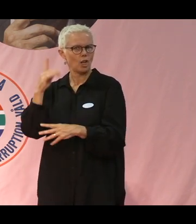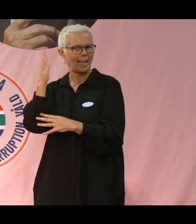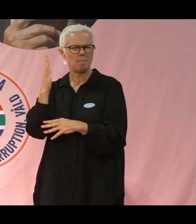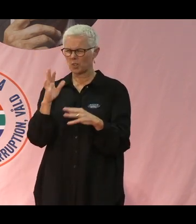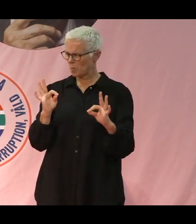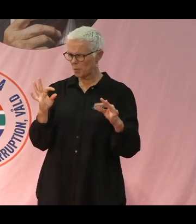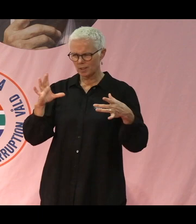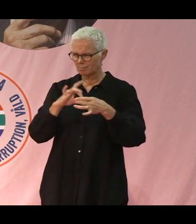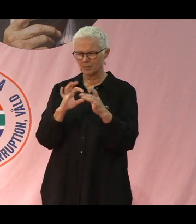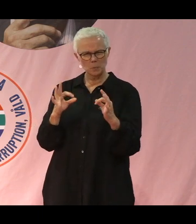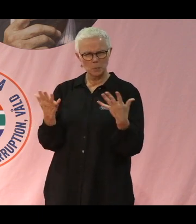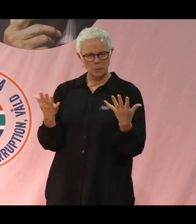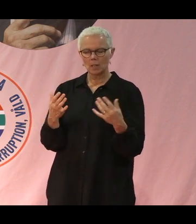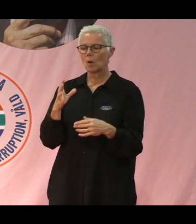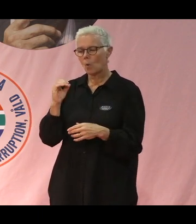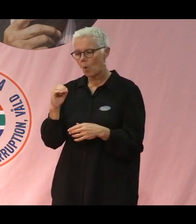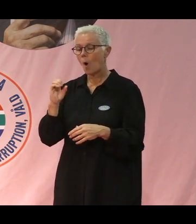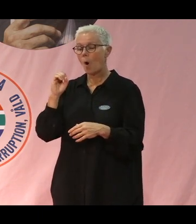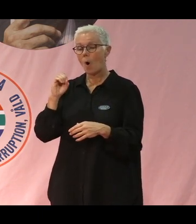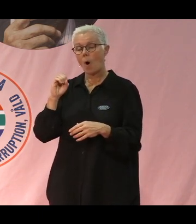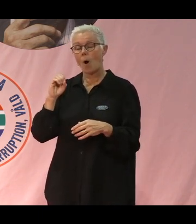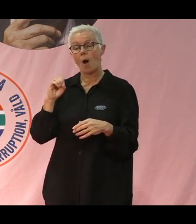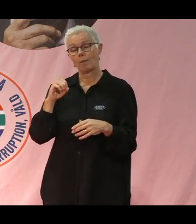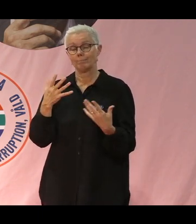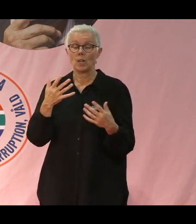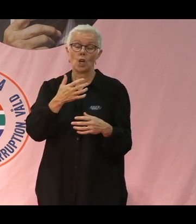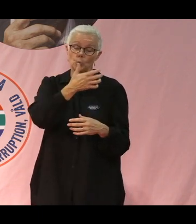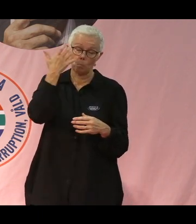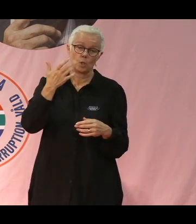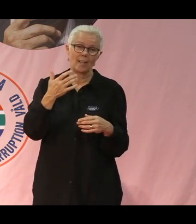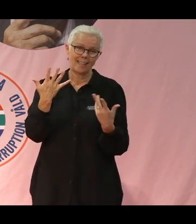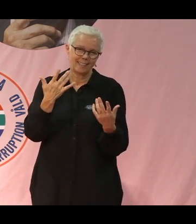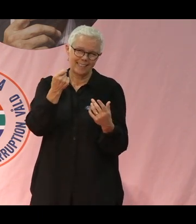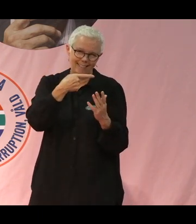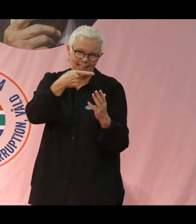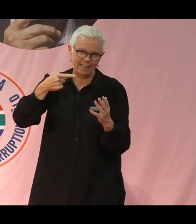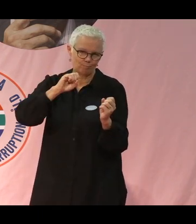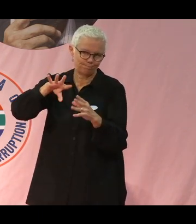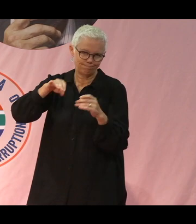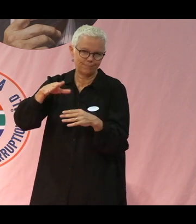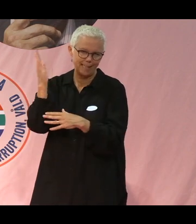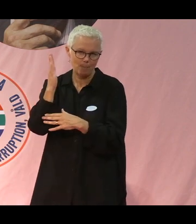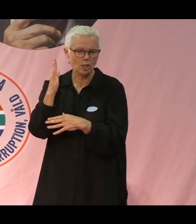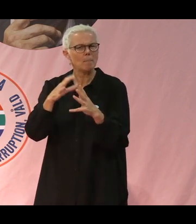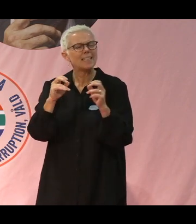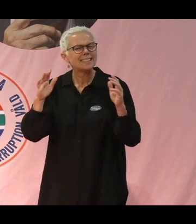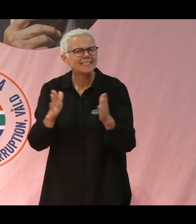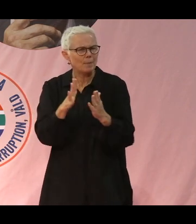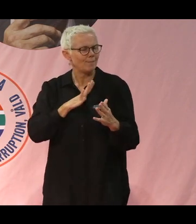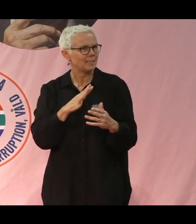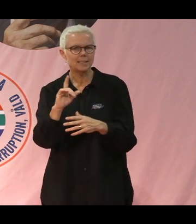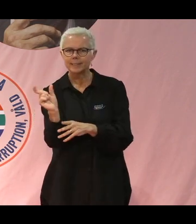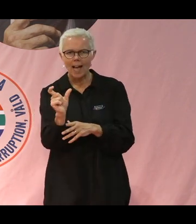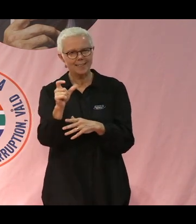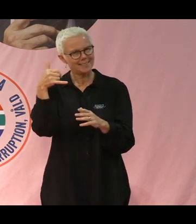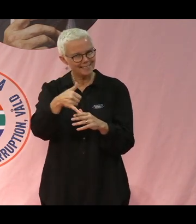ihop? Jo, men även om jordbruket har en enorm negativ effekt på kleribatet så finns det också en enorm potential i jordbruket